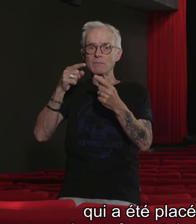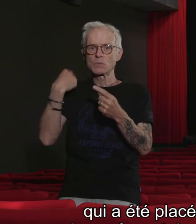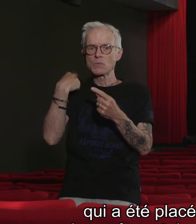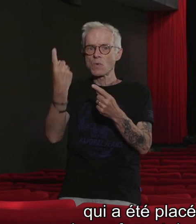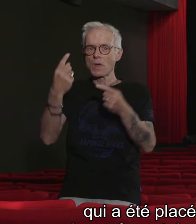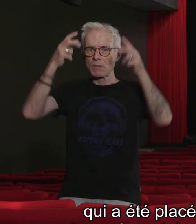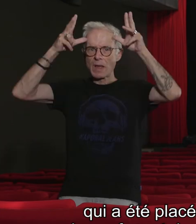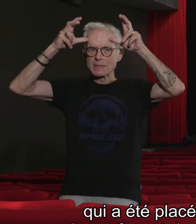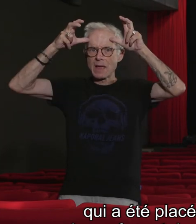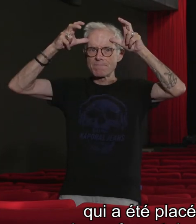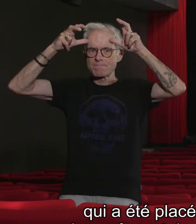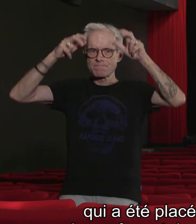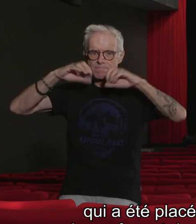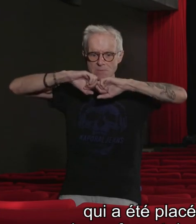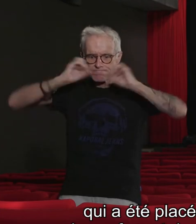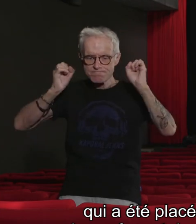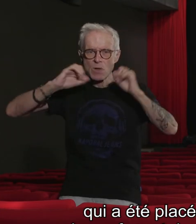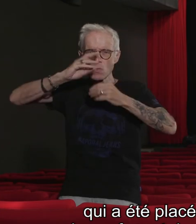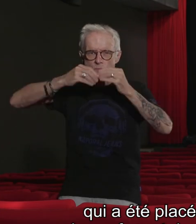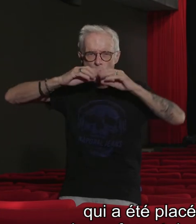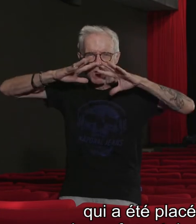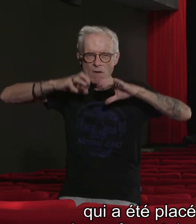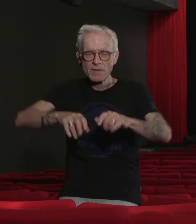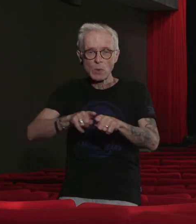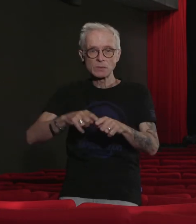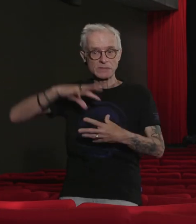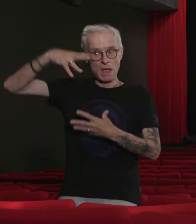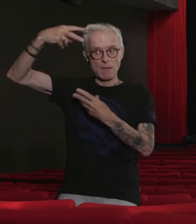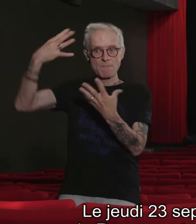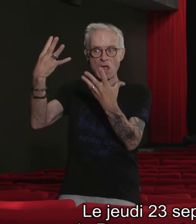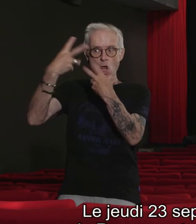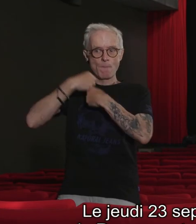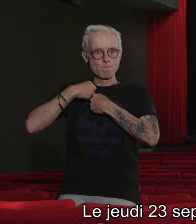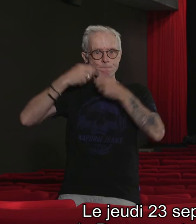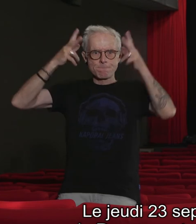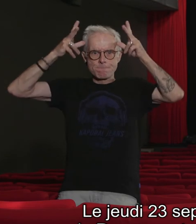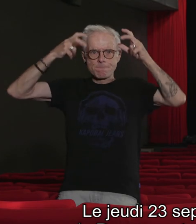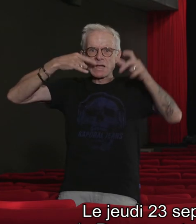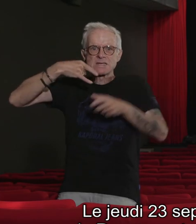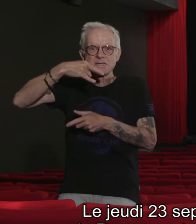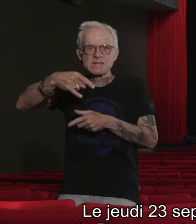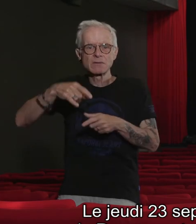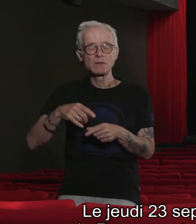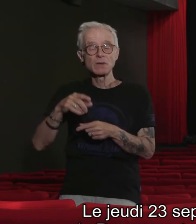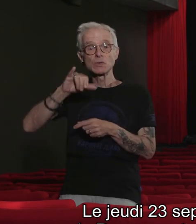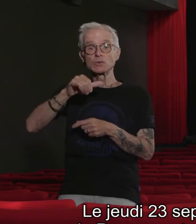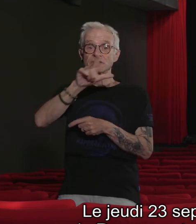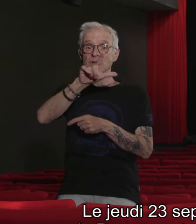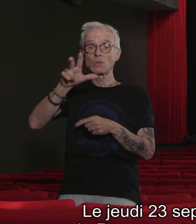des enfers et des possessions démoniaques. Le jeudi 23 septembre, au Conservatoire de Rennes,